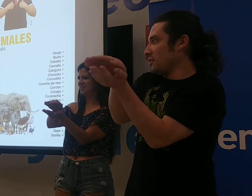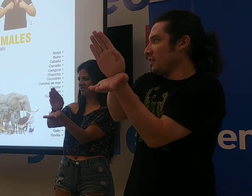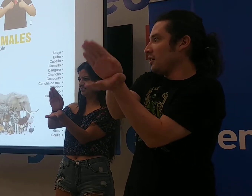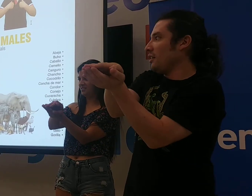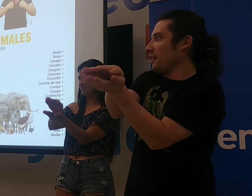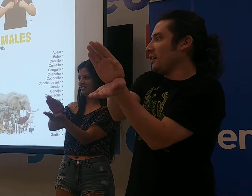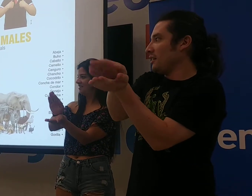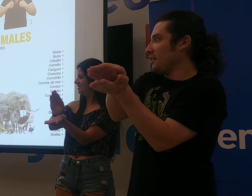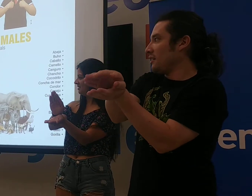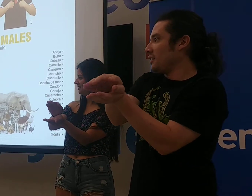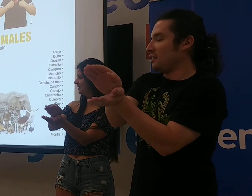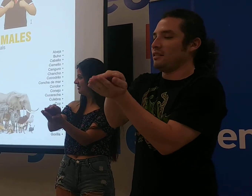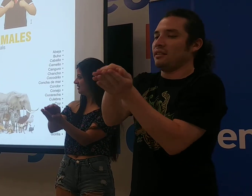Concha De mar